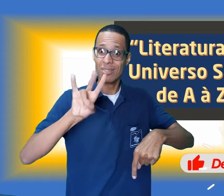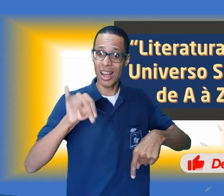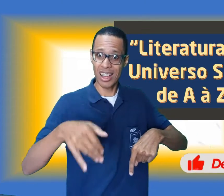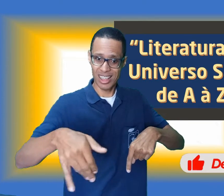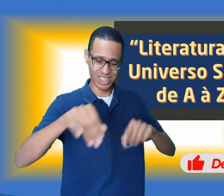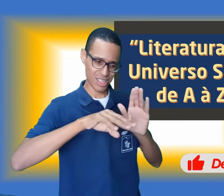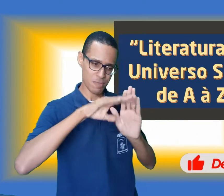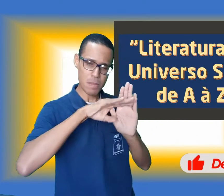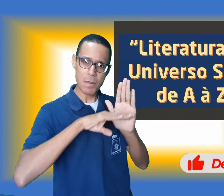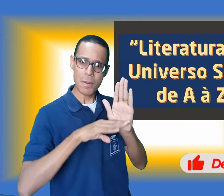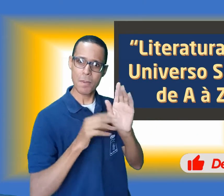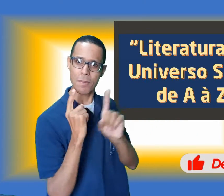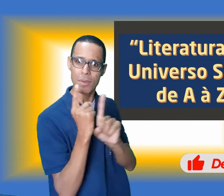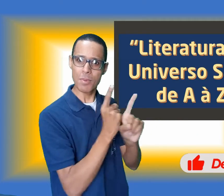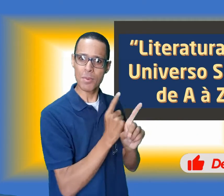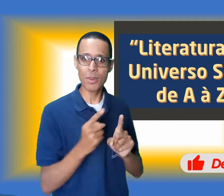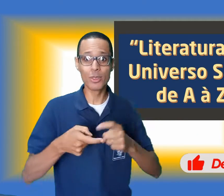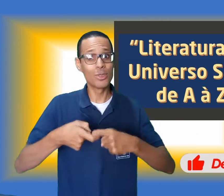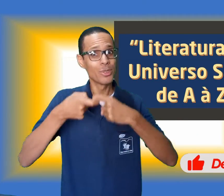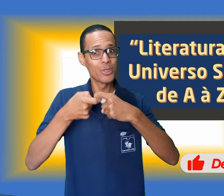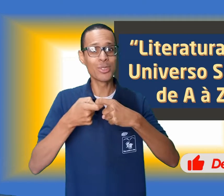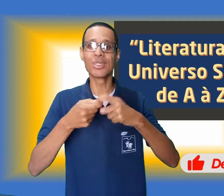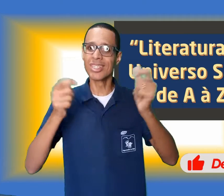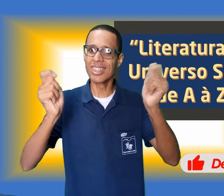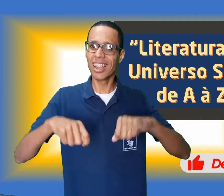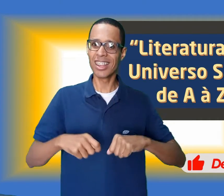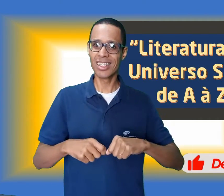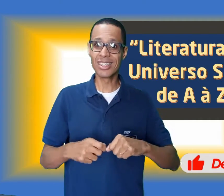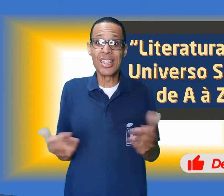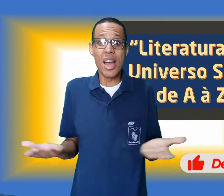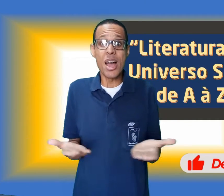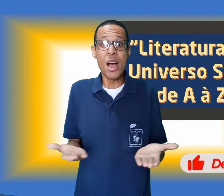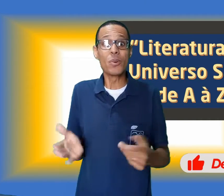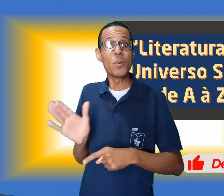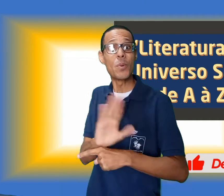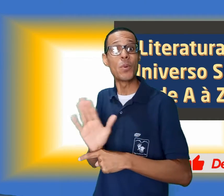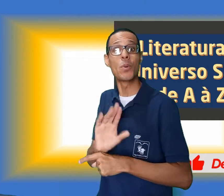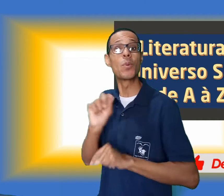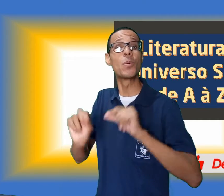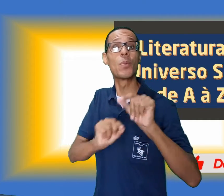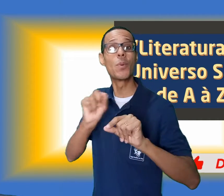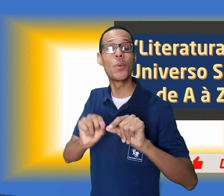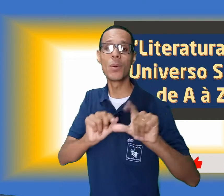uma letra, desta vez, a letra G. Vamos conferir?